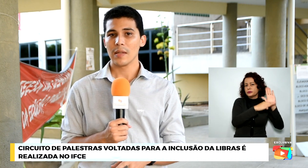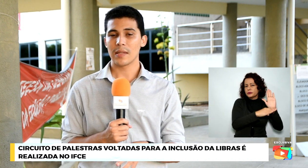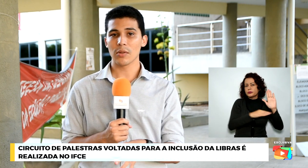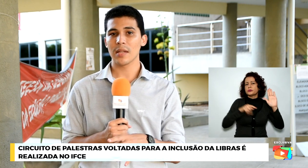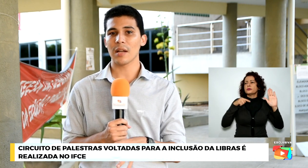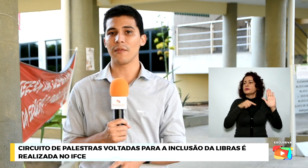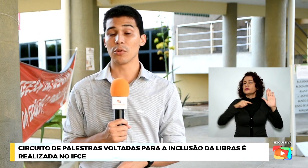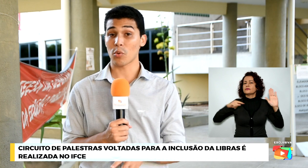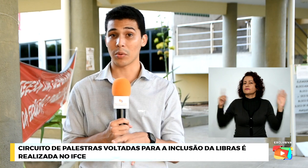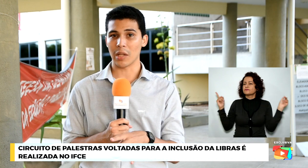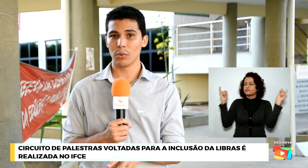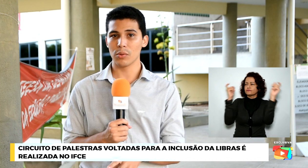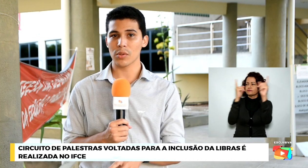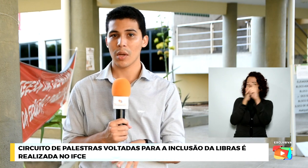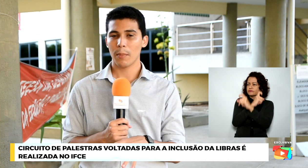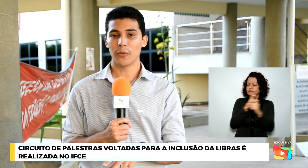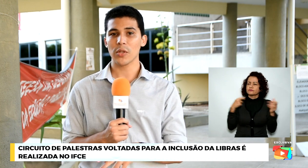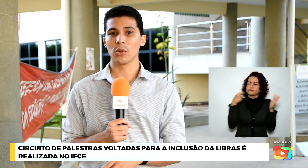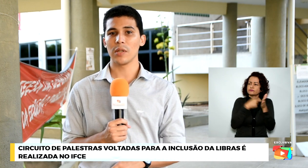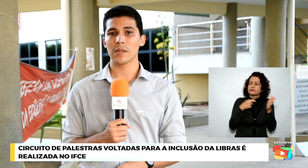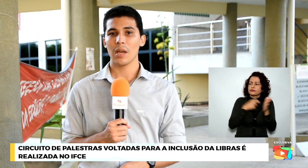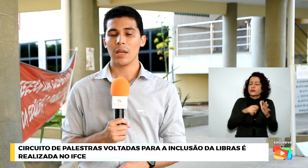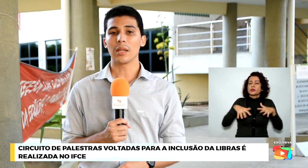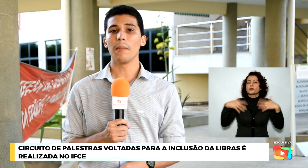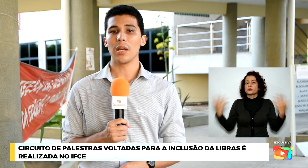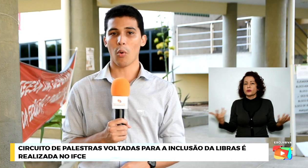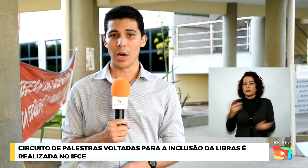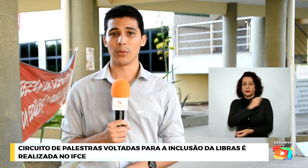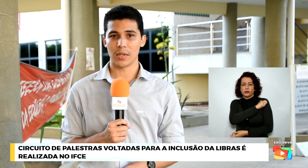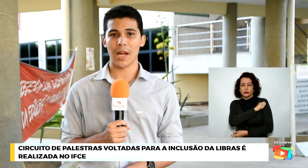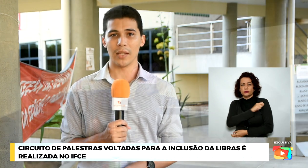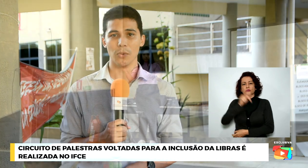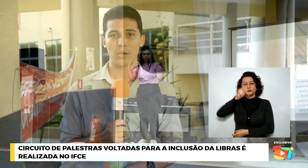seus desafios quanto alunos, professores e também quanto cidadãos.